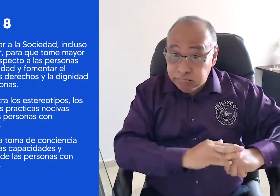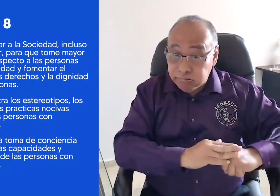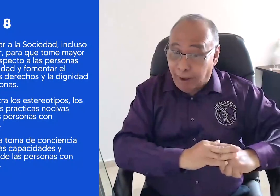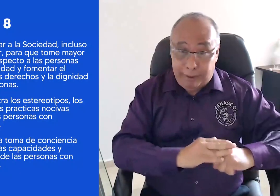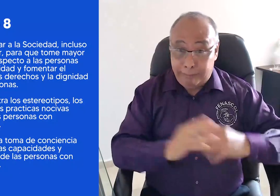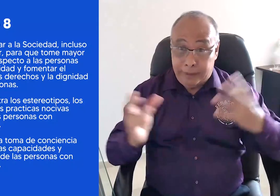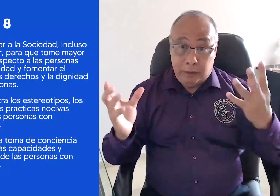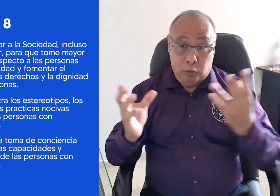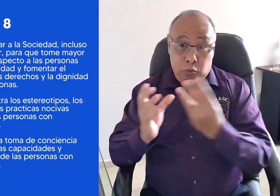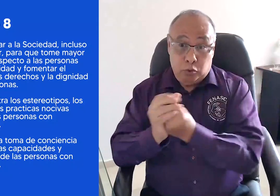no hay inclusión.